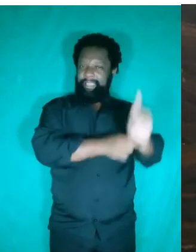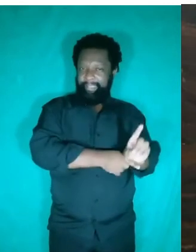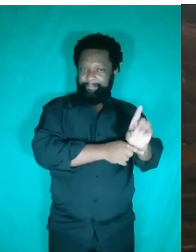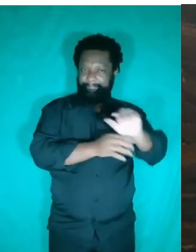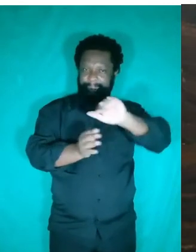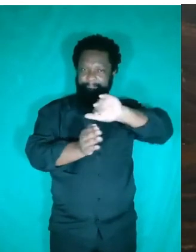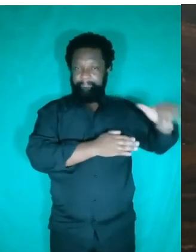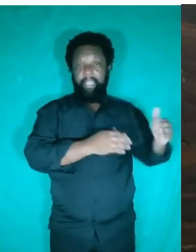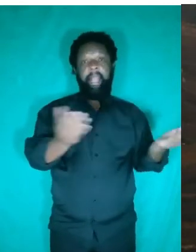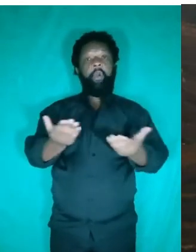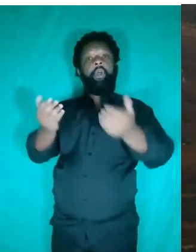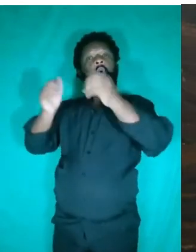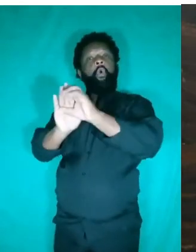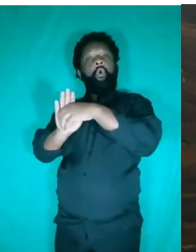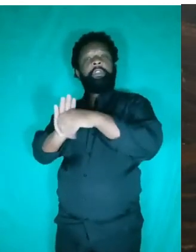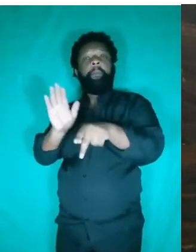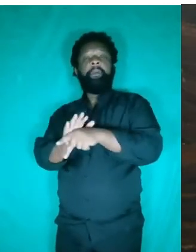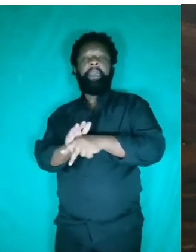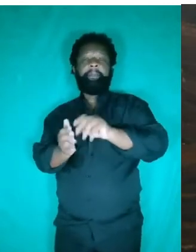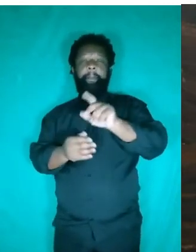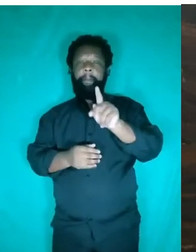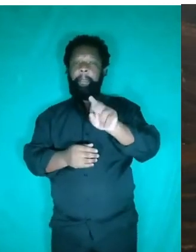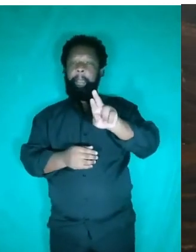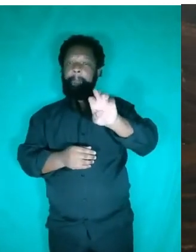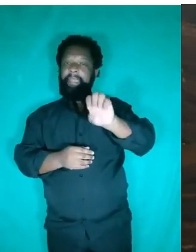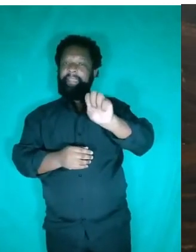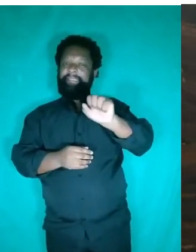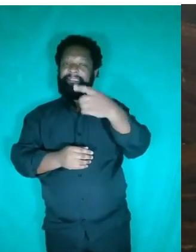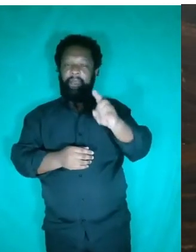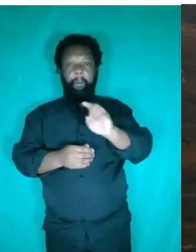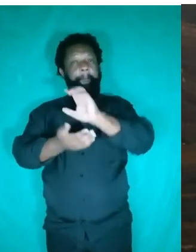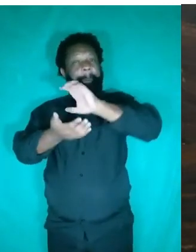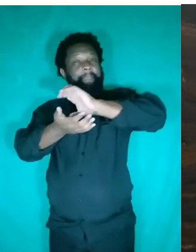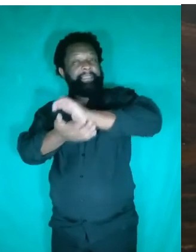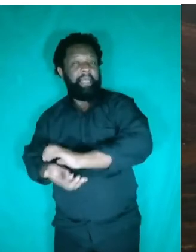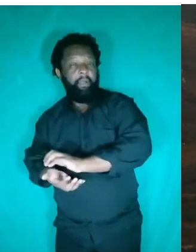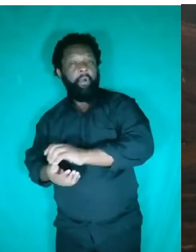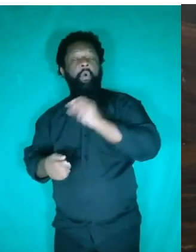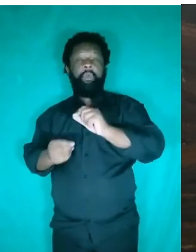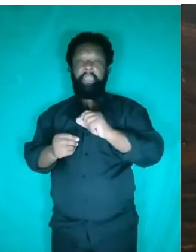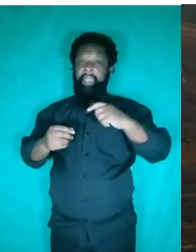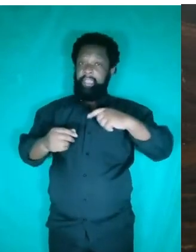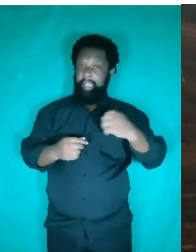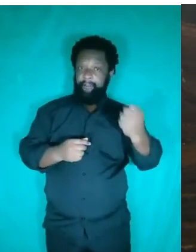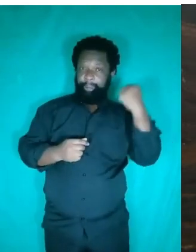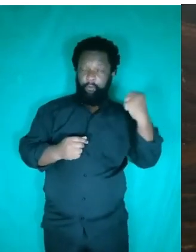Pressão é a grandeza que consiste na relação entre a força e a área de suicidência. A força